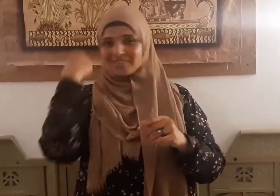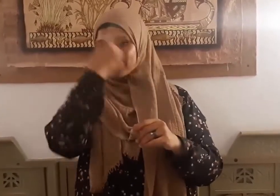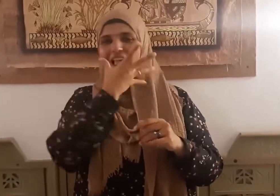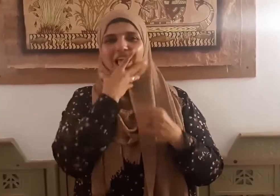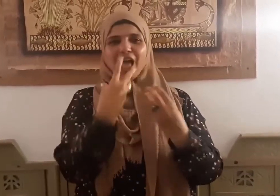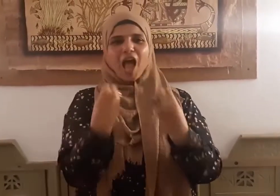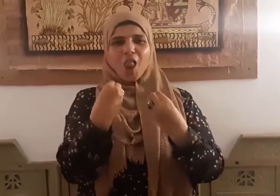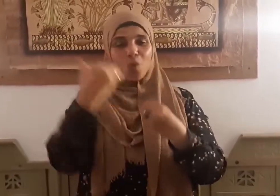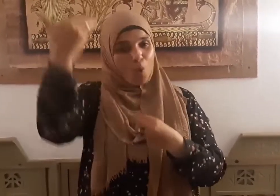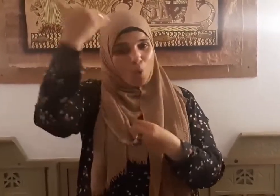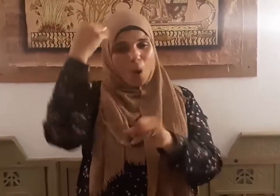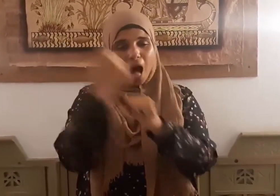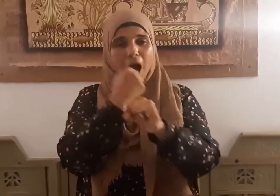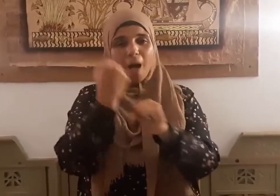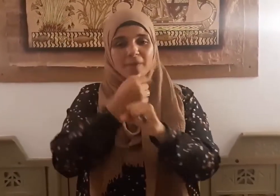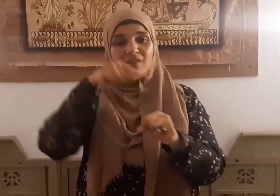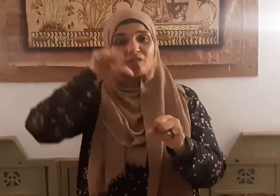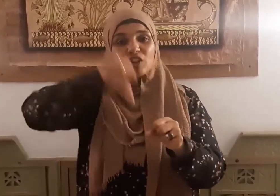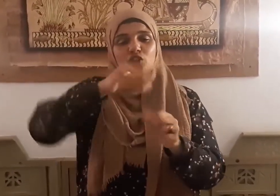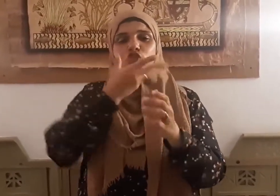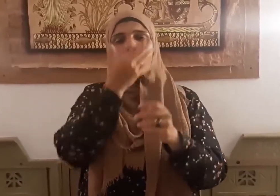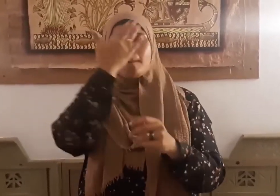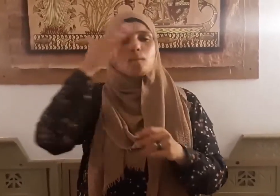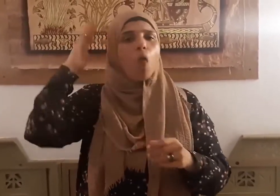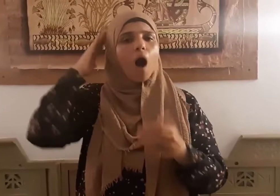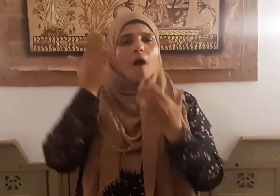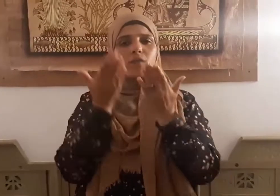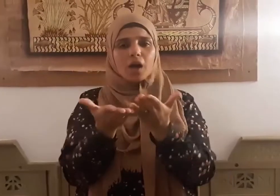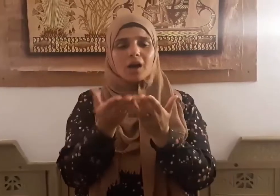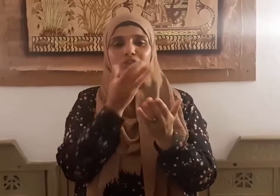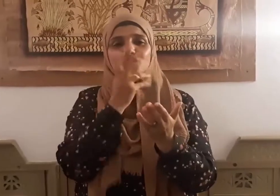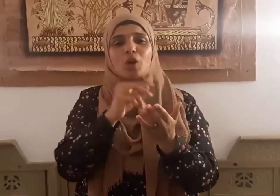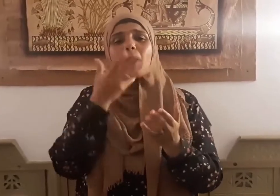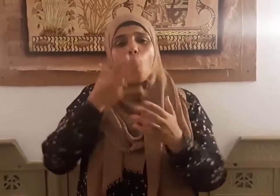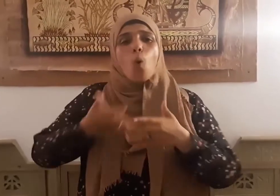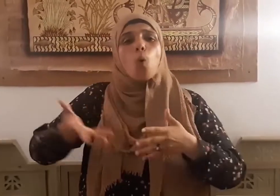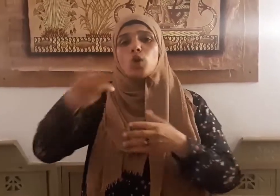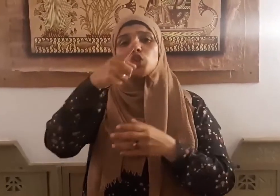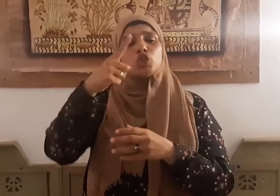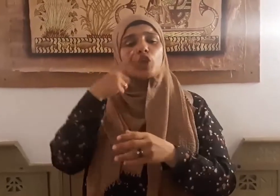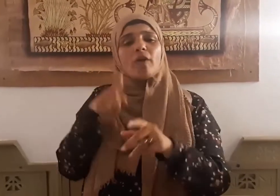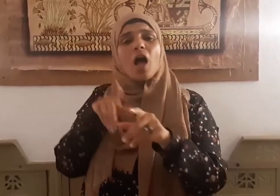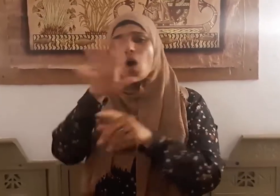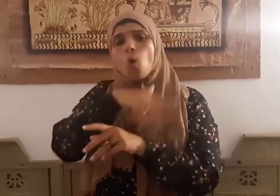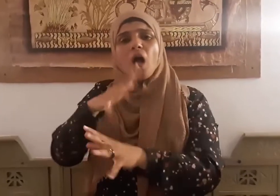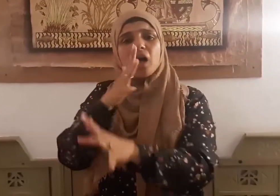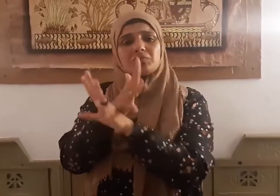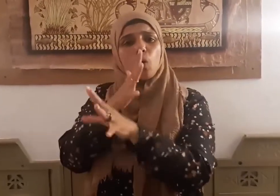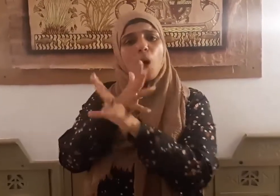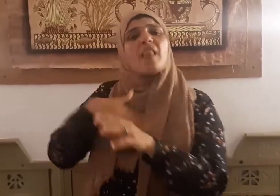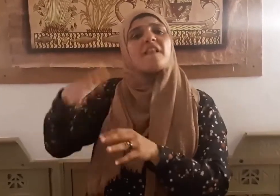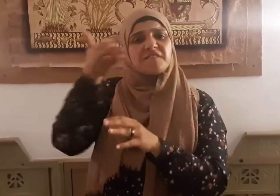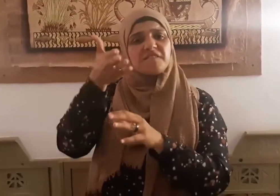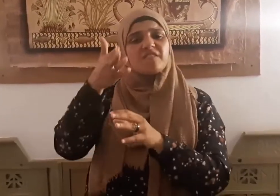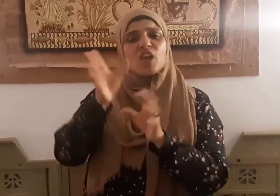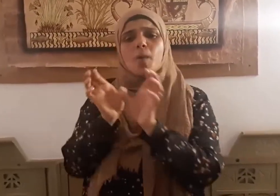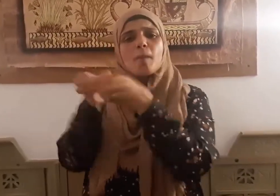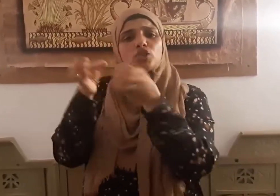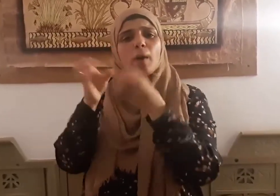في عداد المنافقين كما هو حال الجماعات المارقة المتاجرة بدين الله